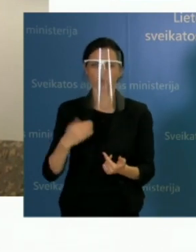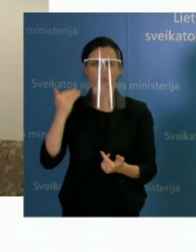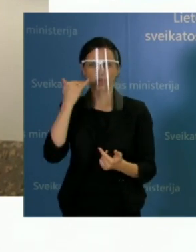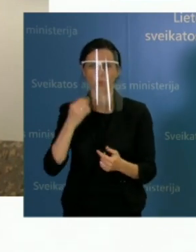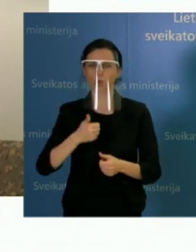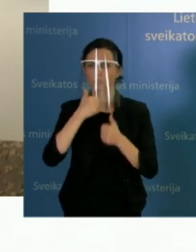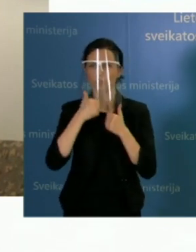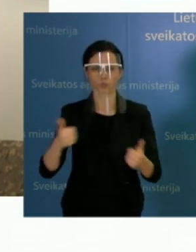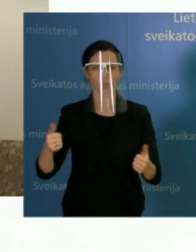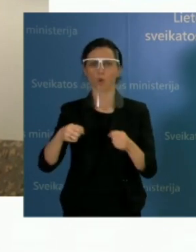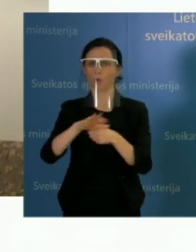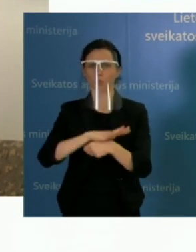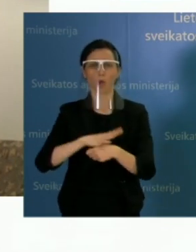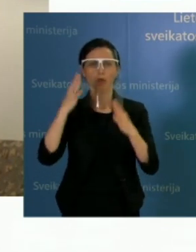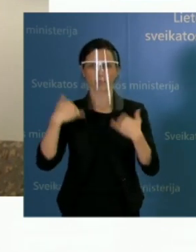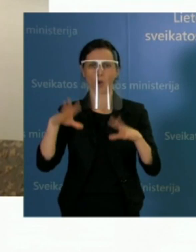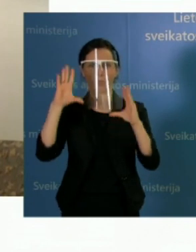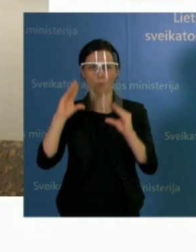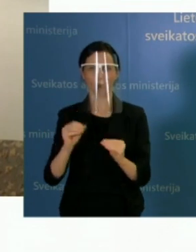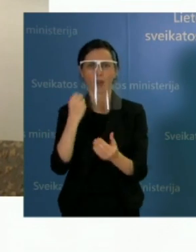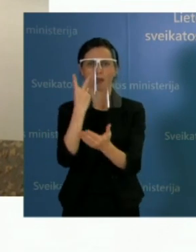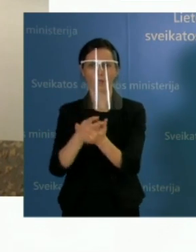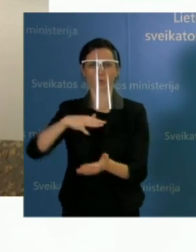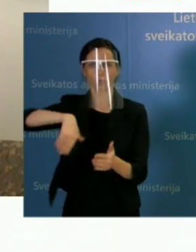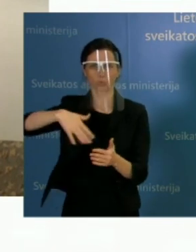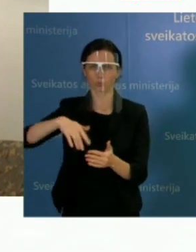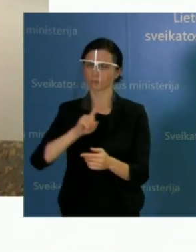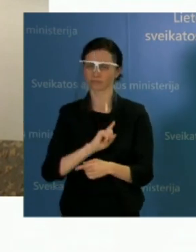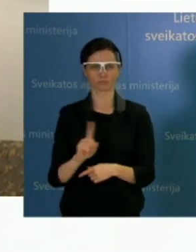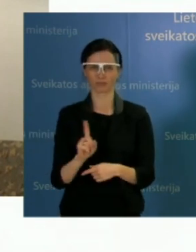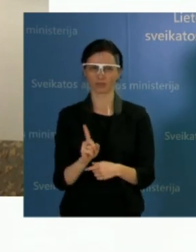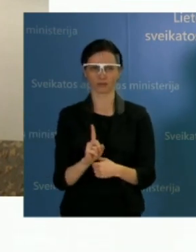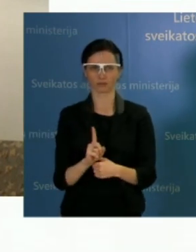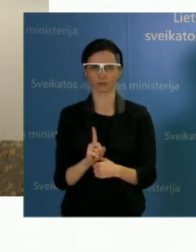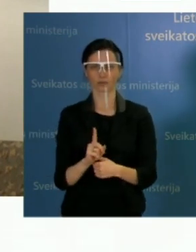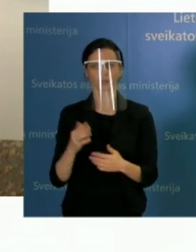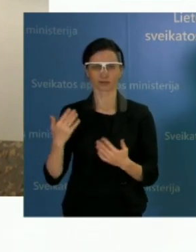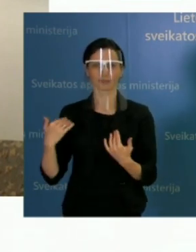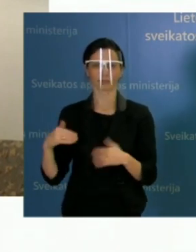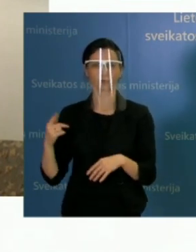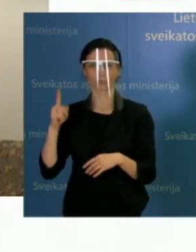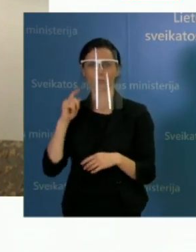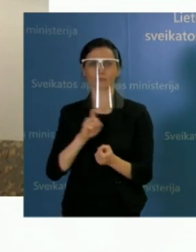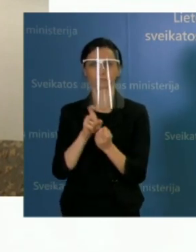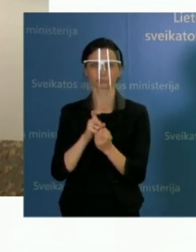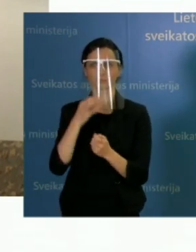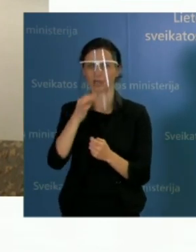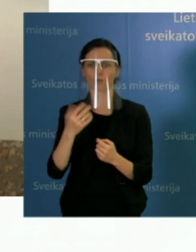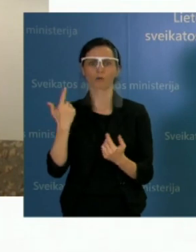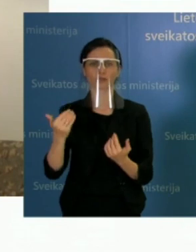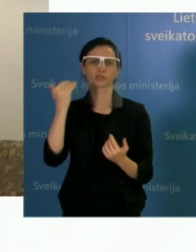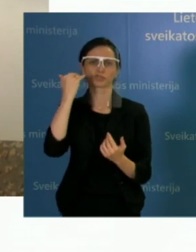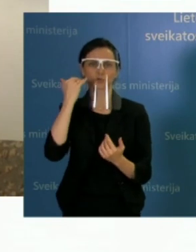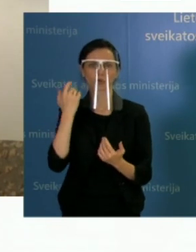susirgymų, kad ligonės tušės, kaip tai kas čia mėgino teikti, vaiščiotam ir filmuodami gydymo